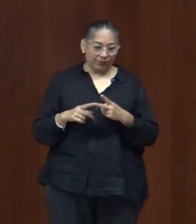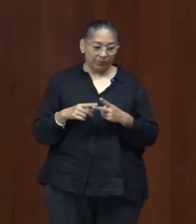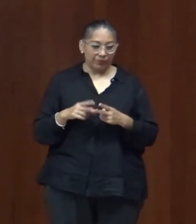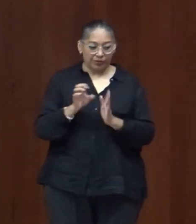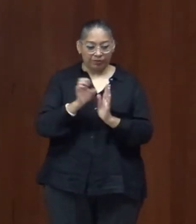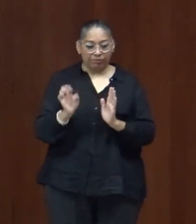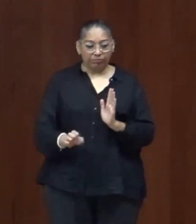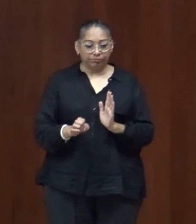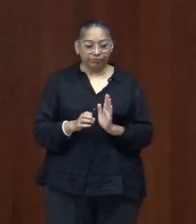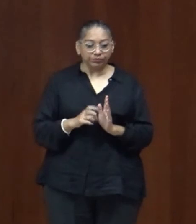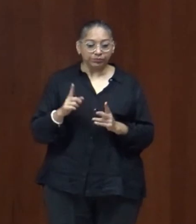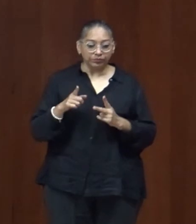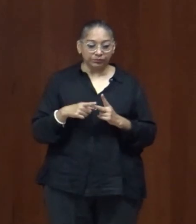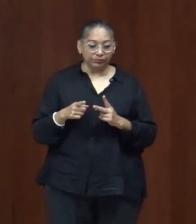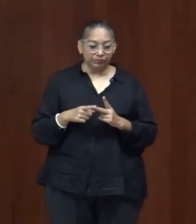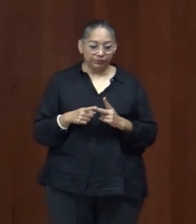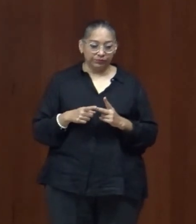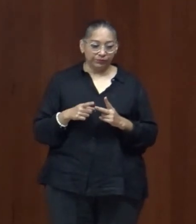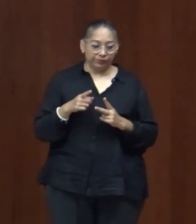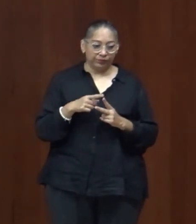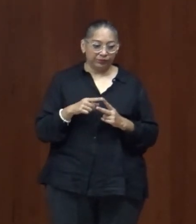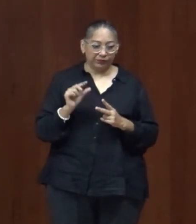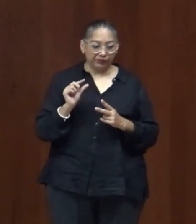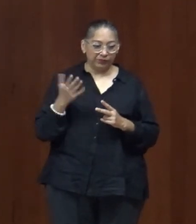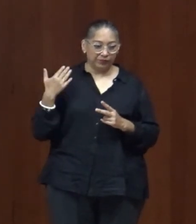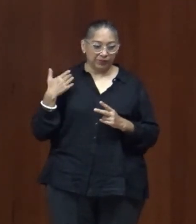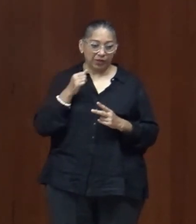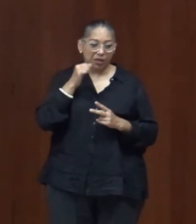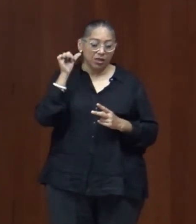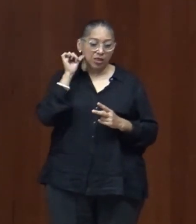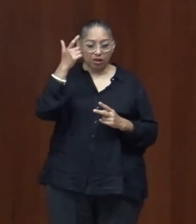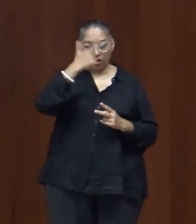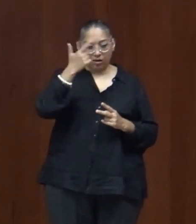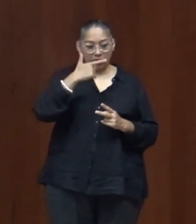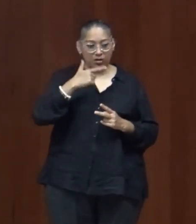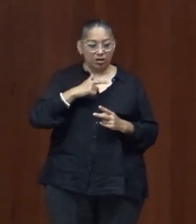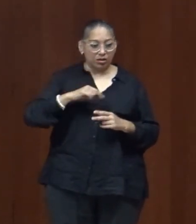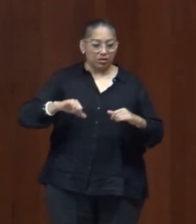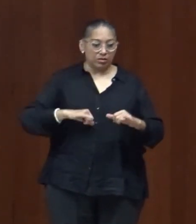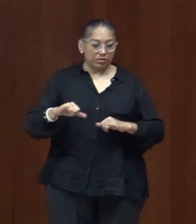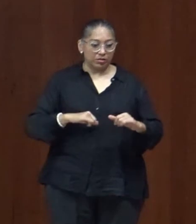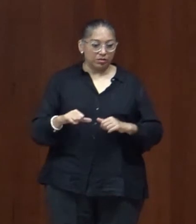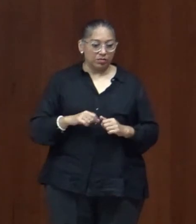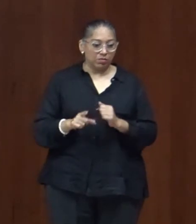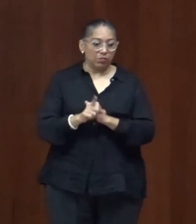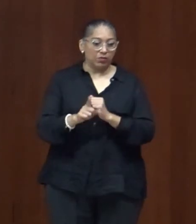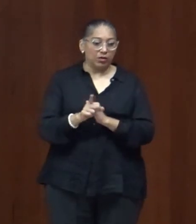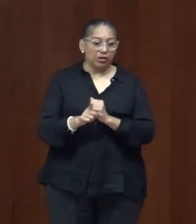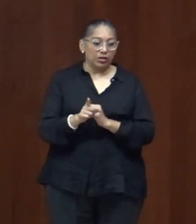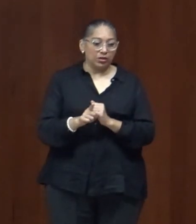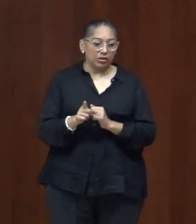una pequeña sacudidita en la madrugada para muchos es